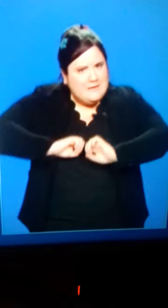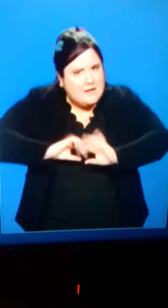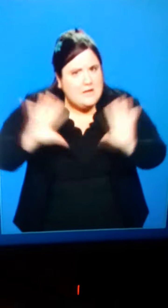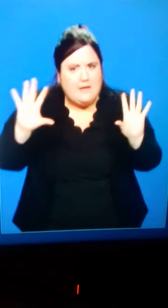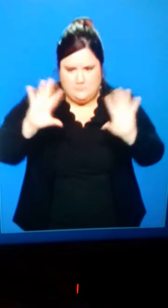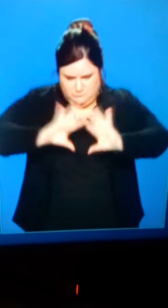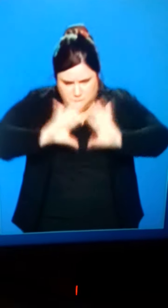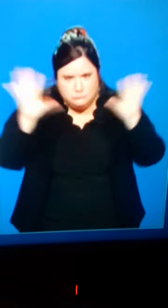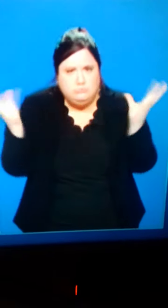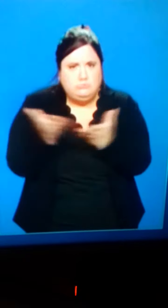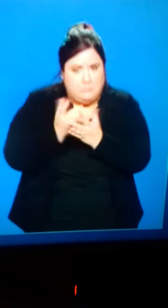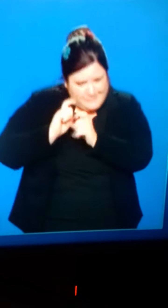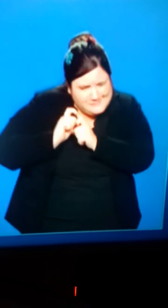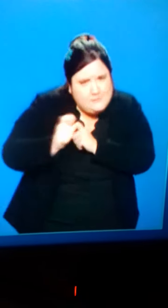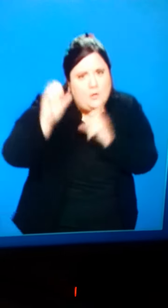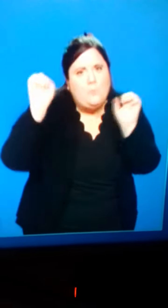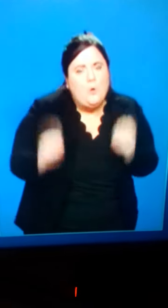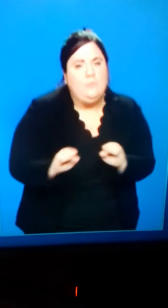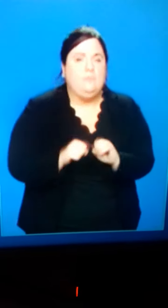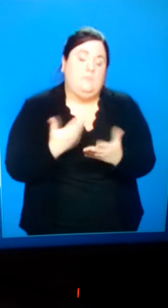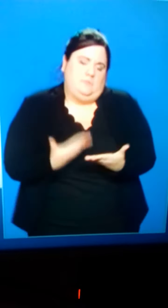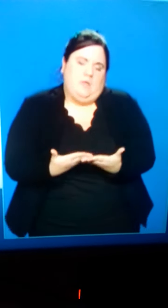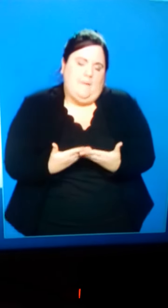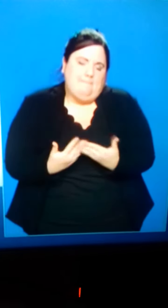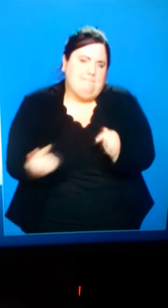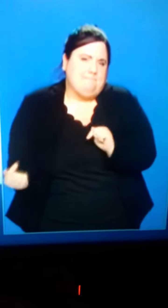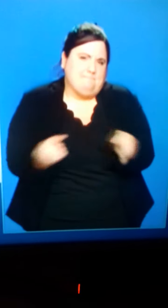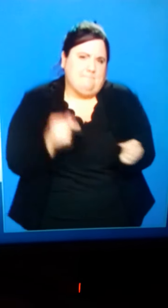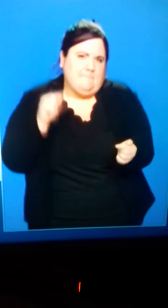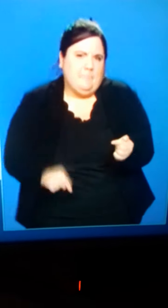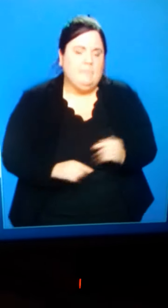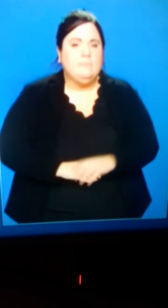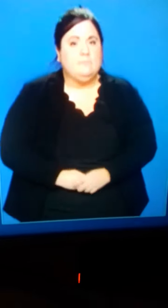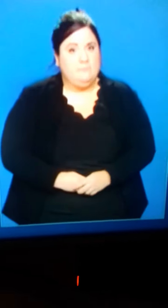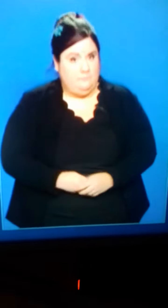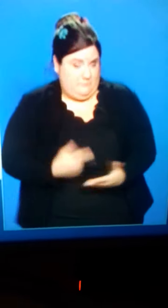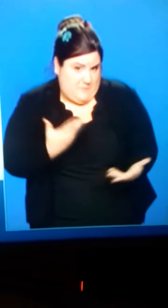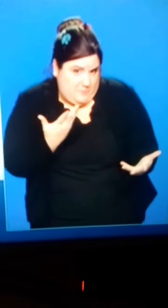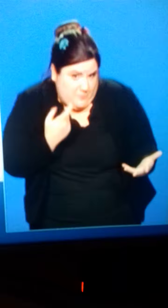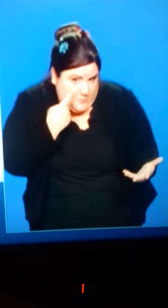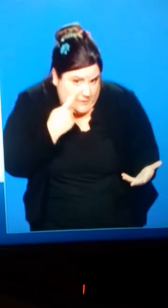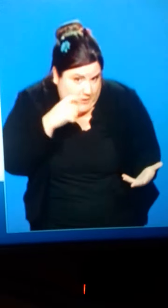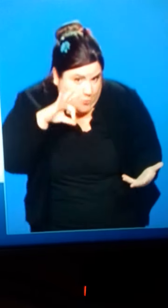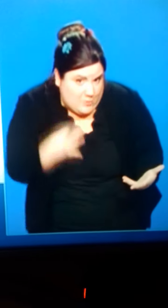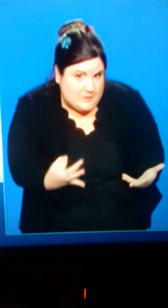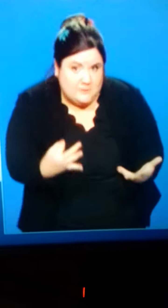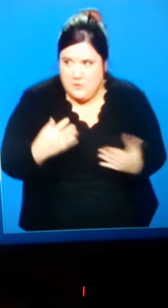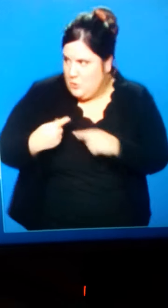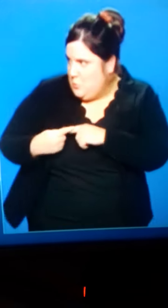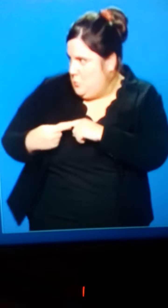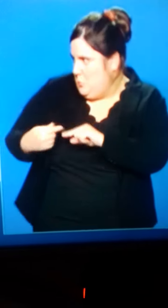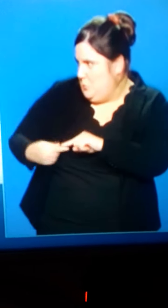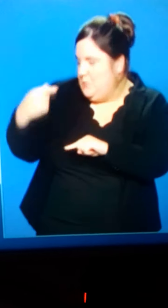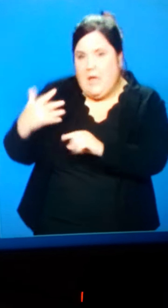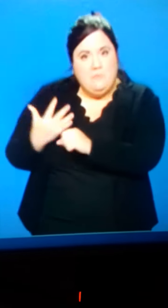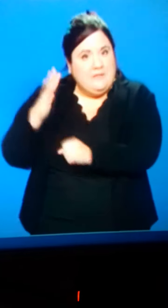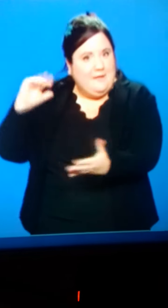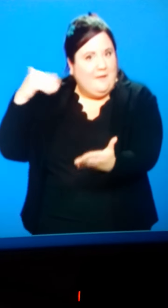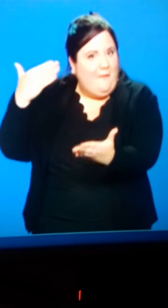Aujourd'hui comme hier, vous le voyez, le travail continue donc d'être notre boussole, le fil rouge de notre action. Non seulement